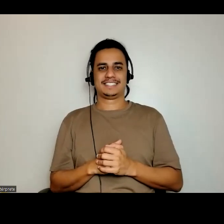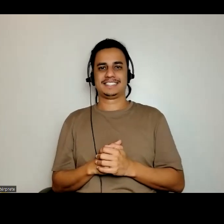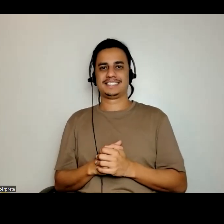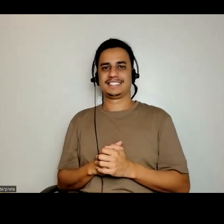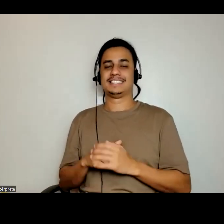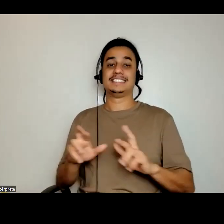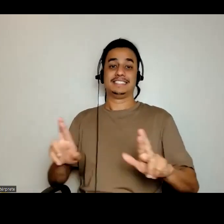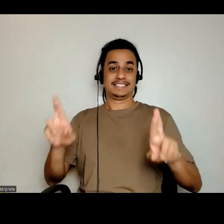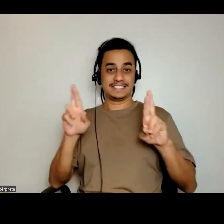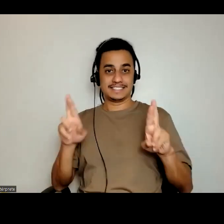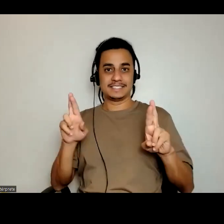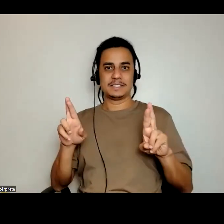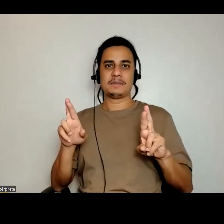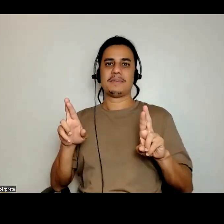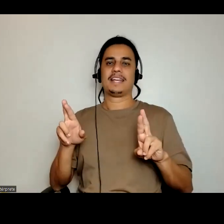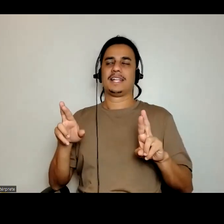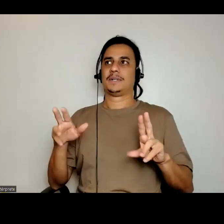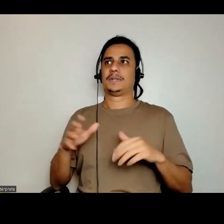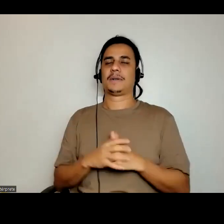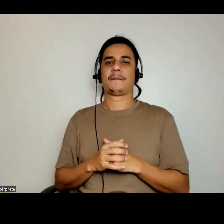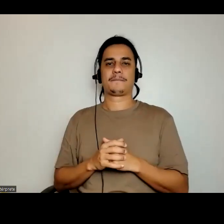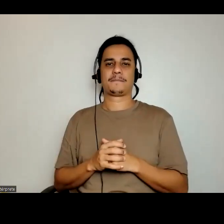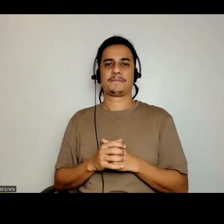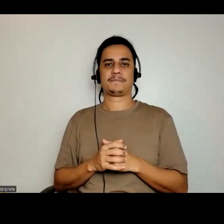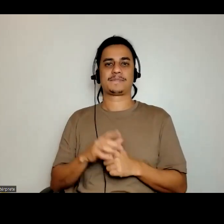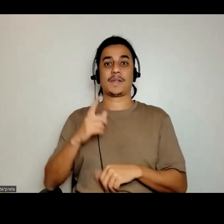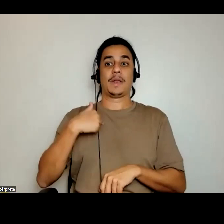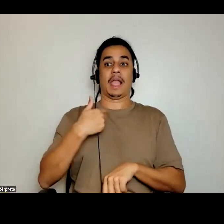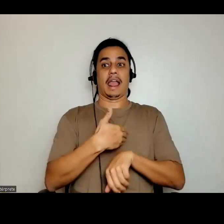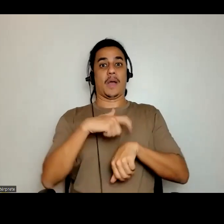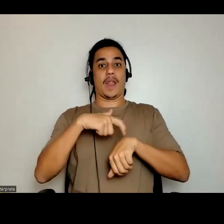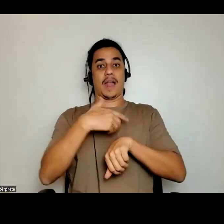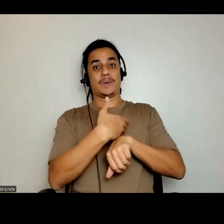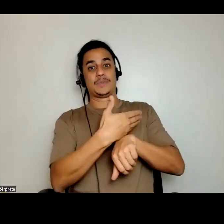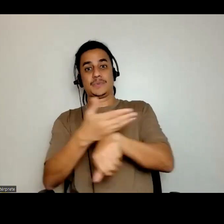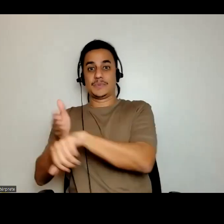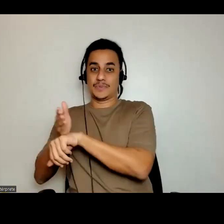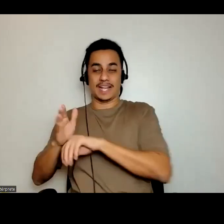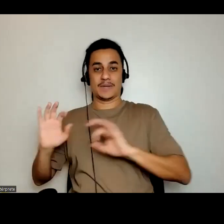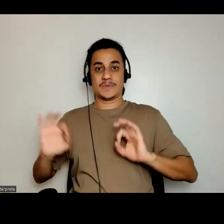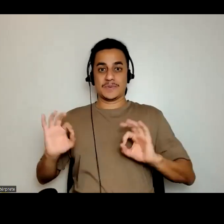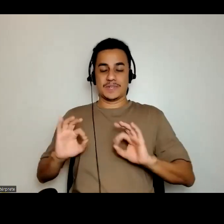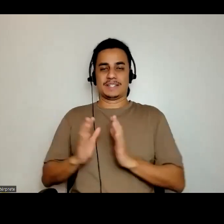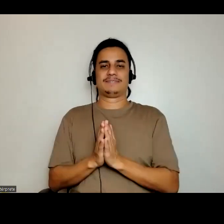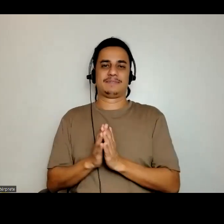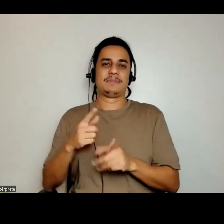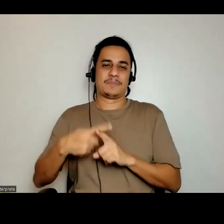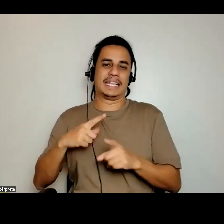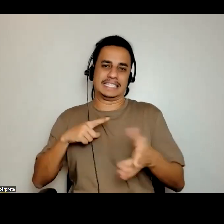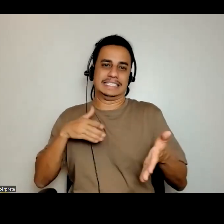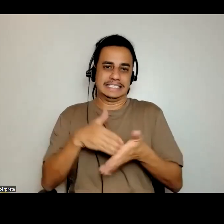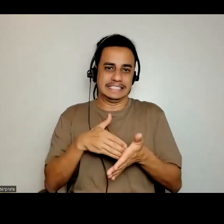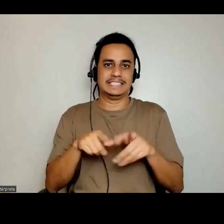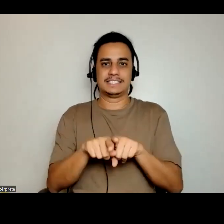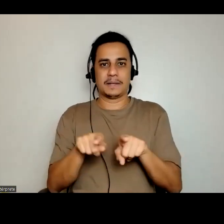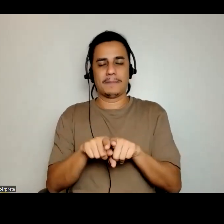espero que não tenham avançado muito do horário de vocês, que a gente tem essa limitação aí,